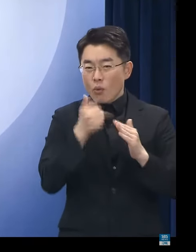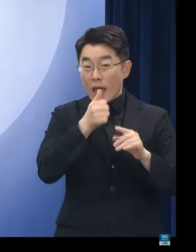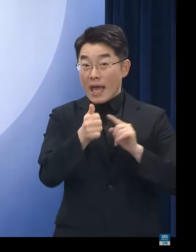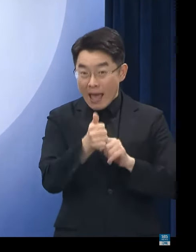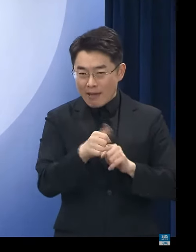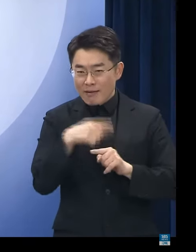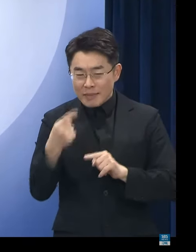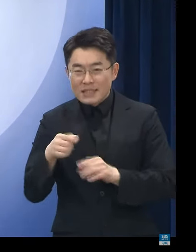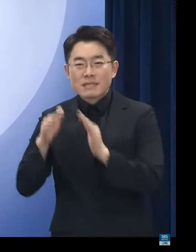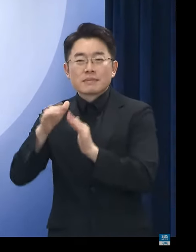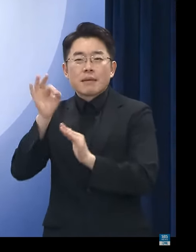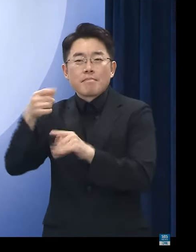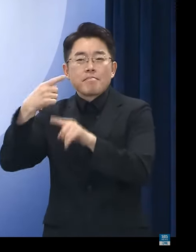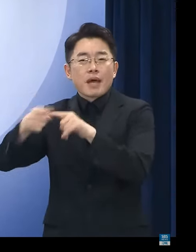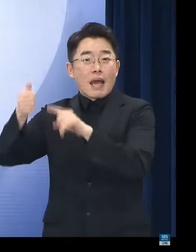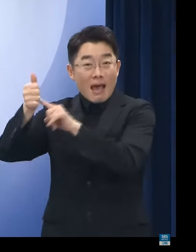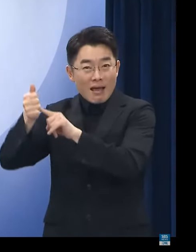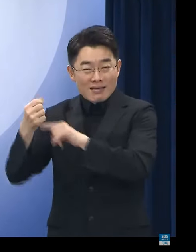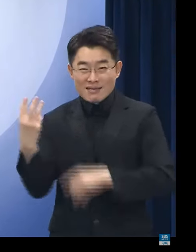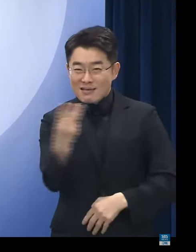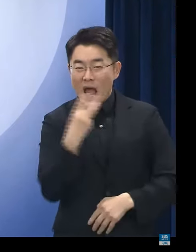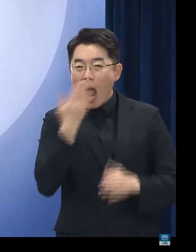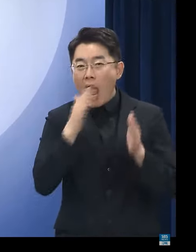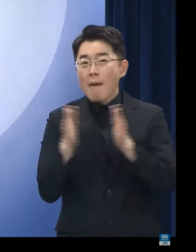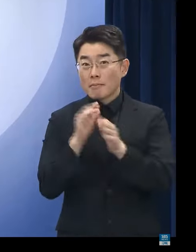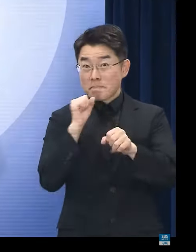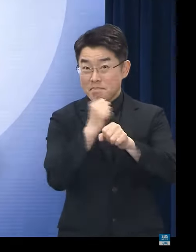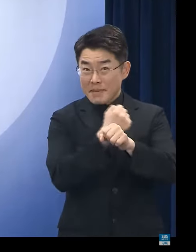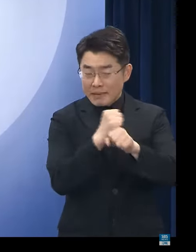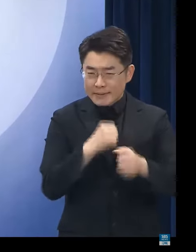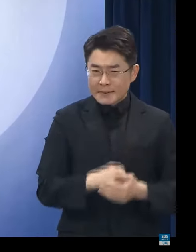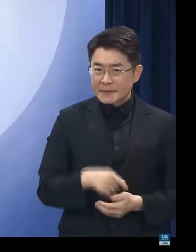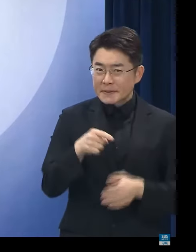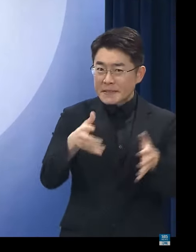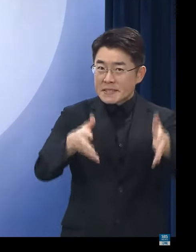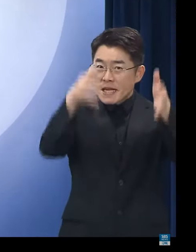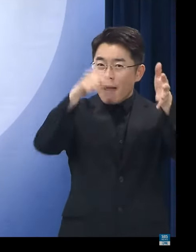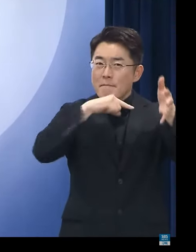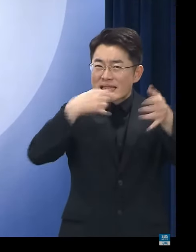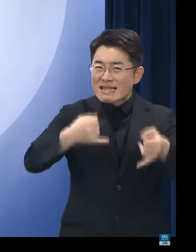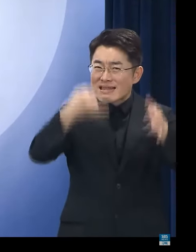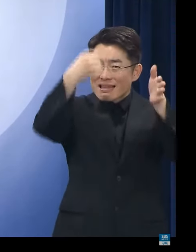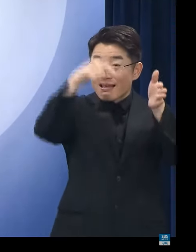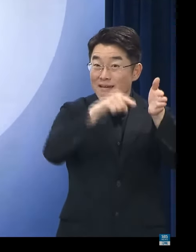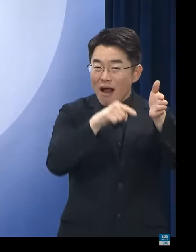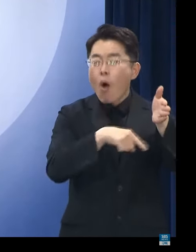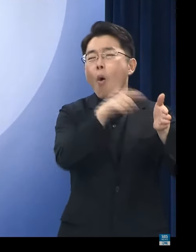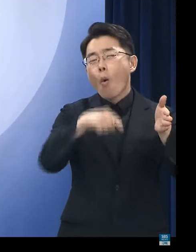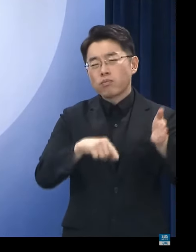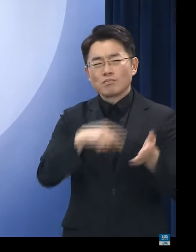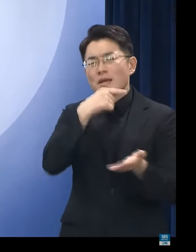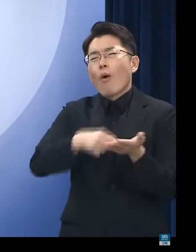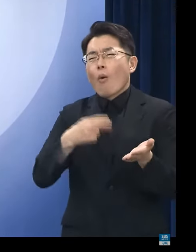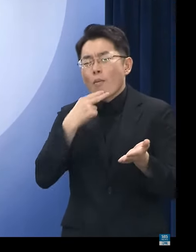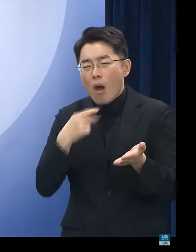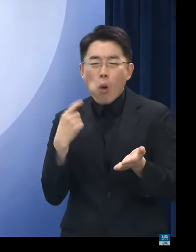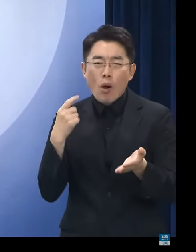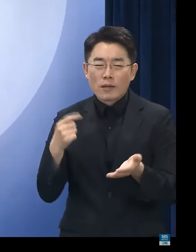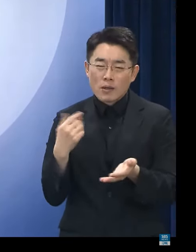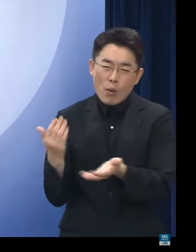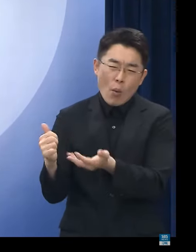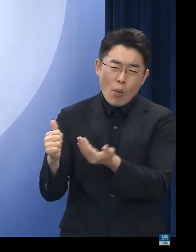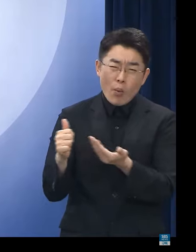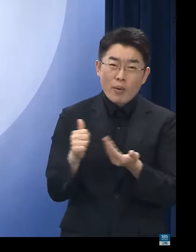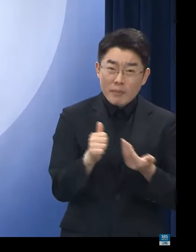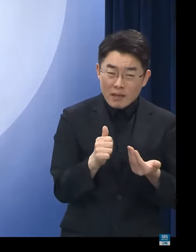감정평가사 등과 결탁하여서 위험한 물건을 안전한 것처럼 속여서 거래를 유도하고